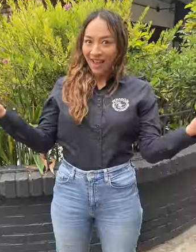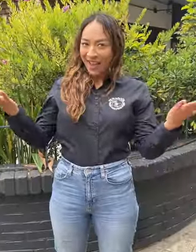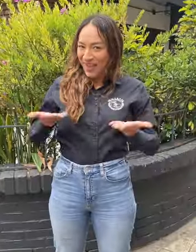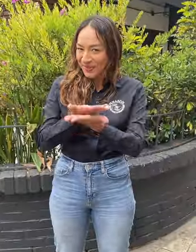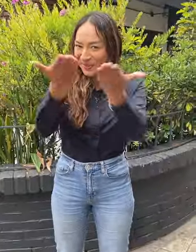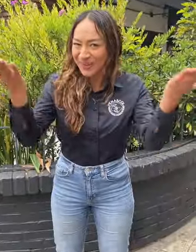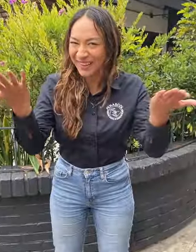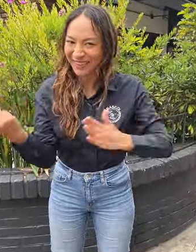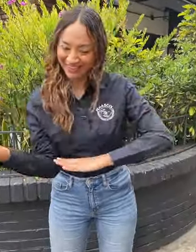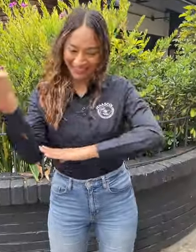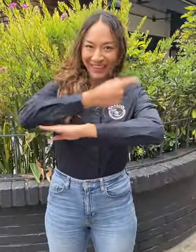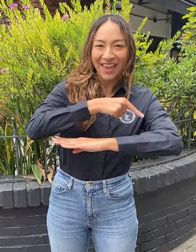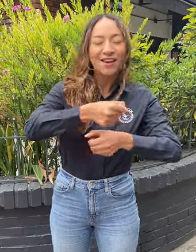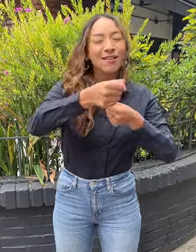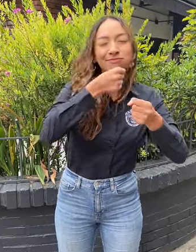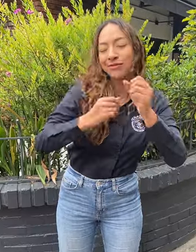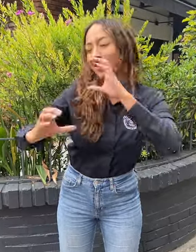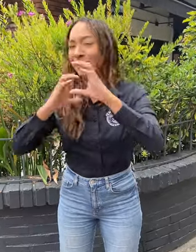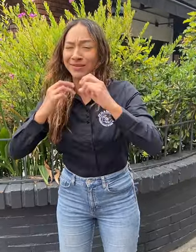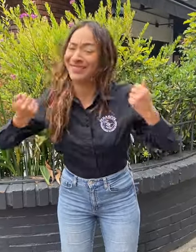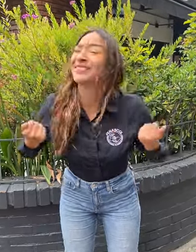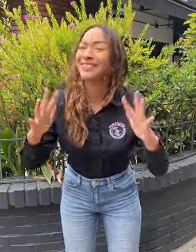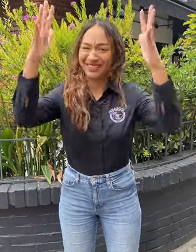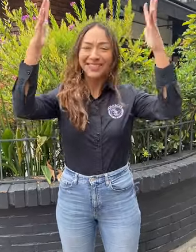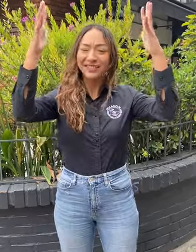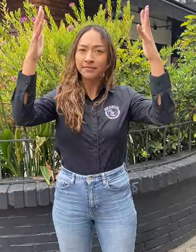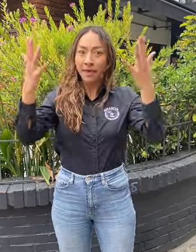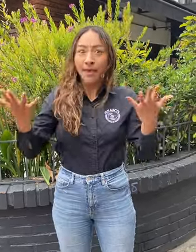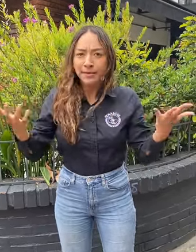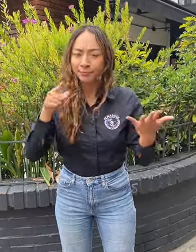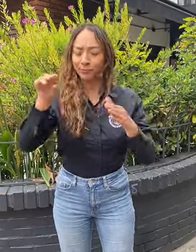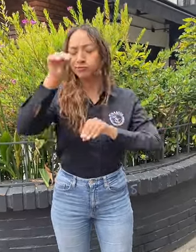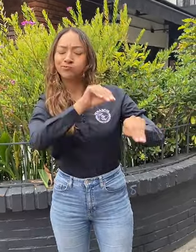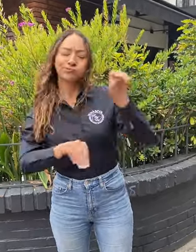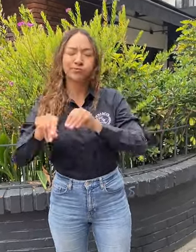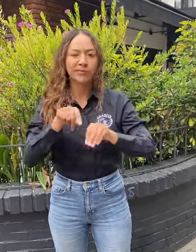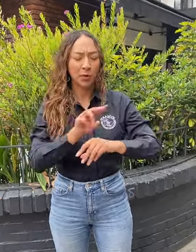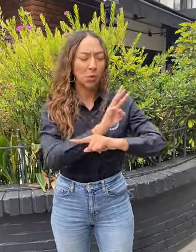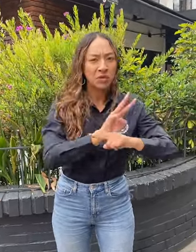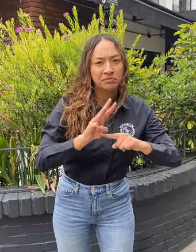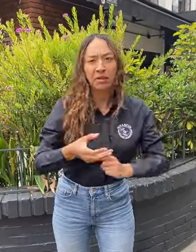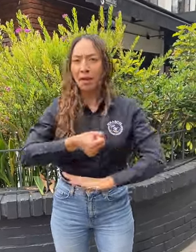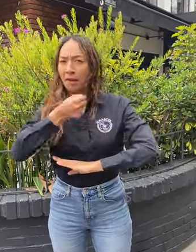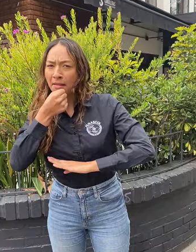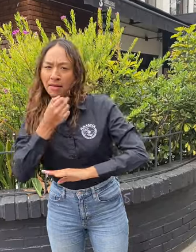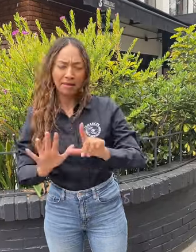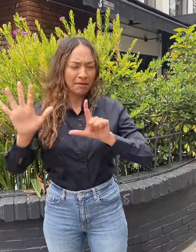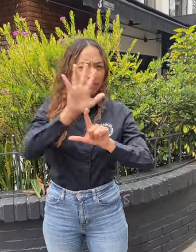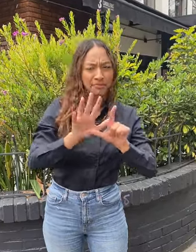¡Hey! Queremos conmemorar el Día del Periodista y el Comunicador. Y para hacerlo, te daremos unos consejos para que la información que